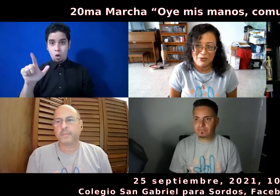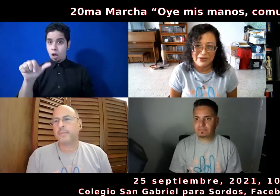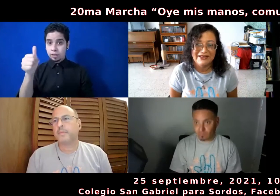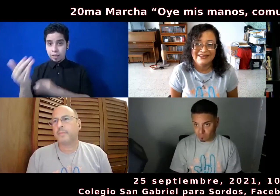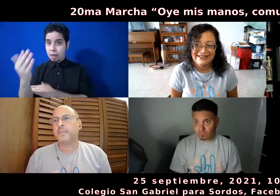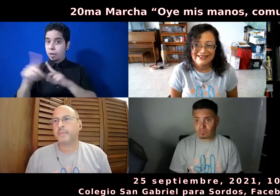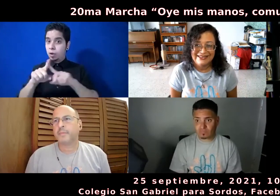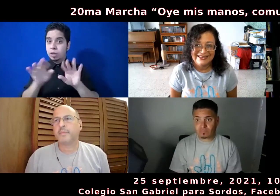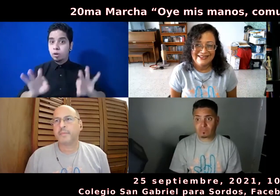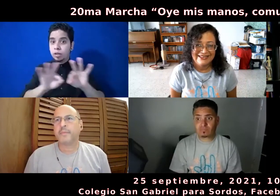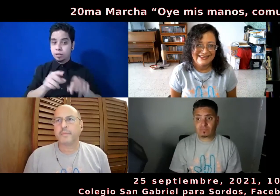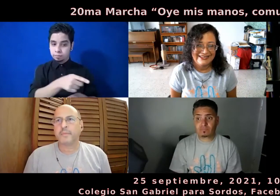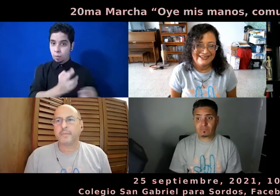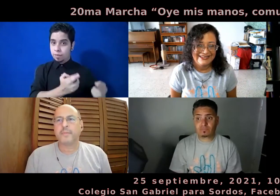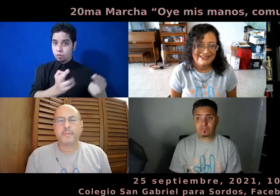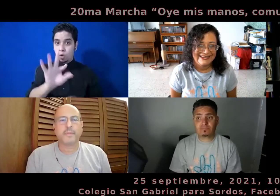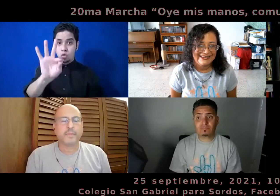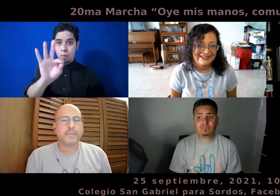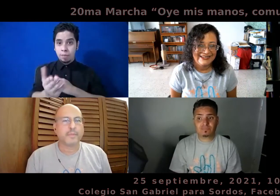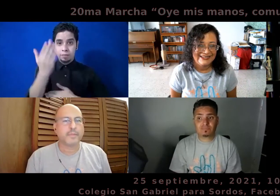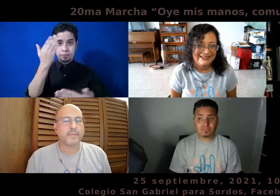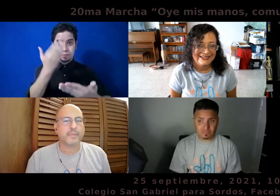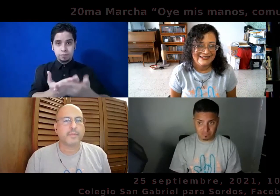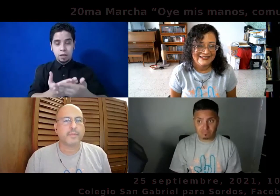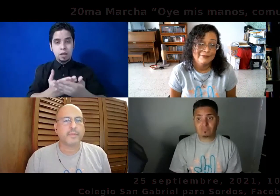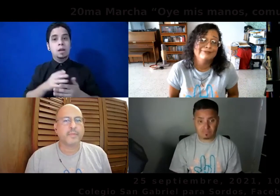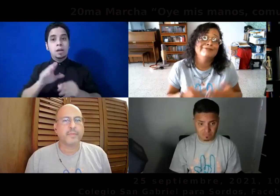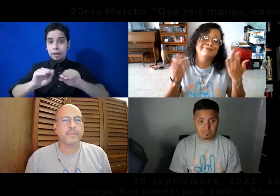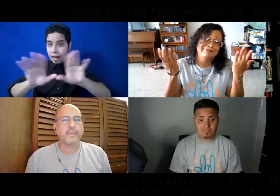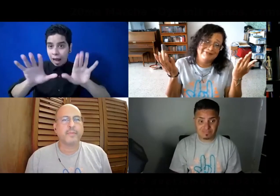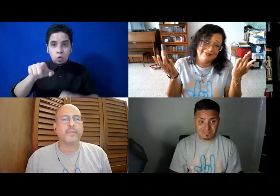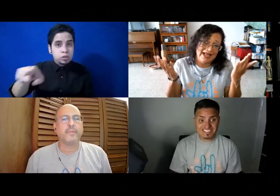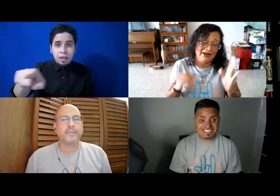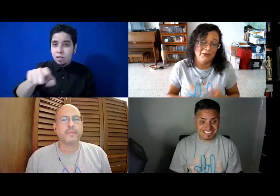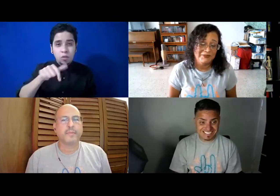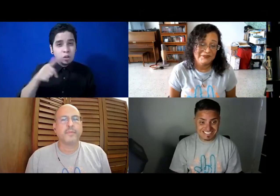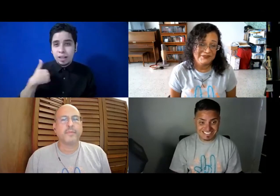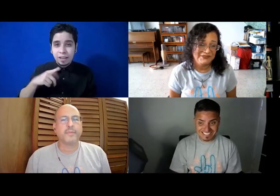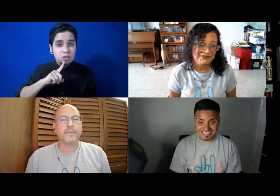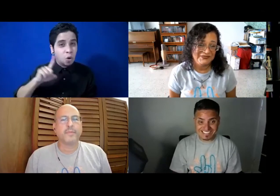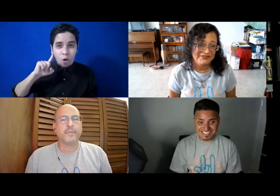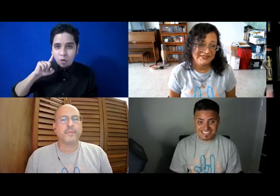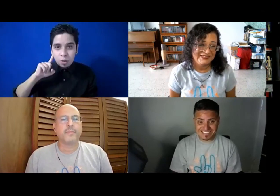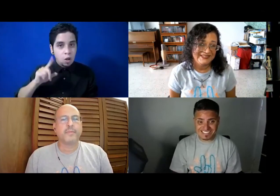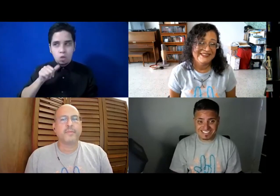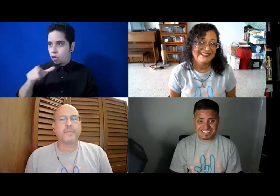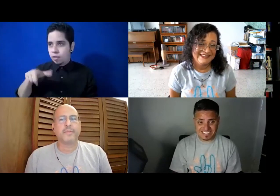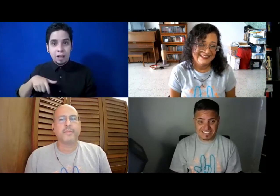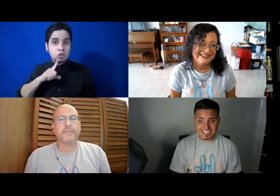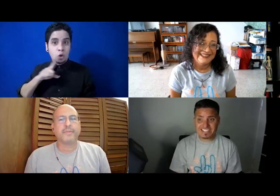las 9. Ya claro, usted no tiene que ser sordo para disfrutarla, usted no tiene que ir con un sordo para que lo dejen entrar, usted lo único